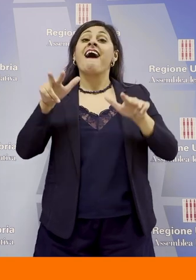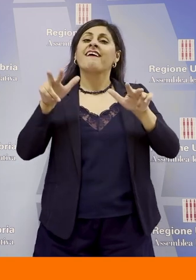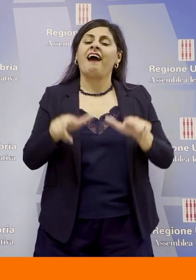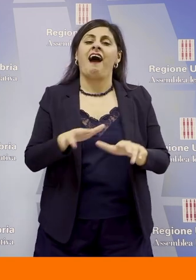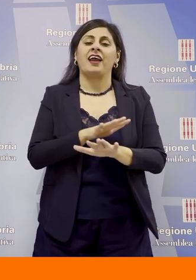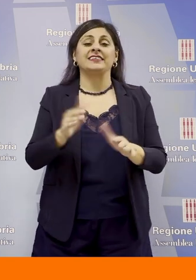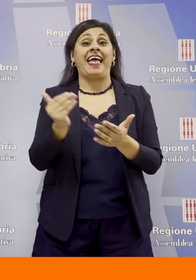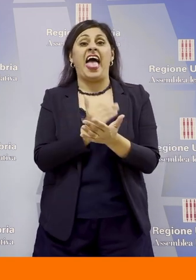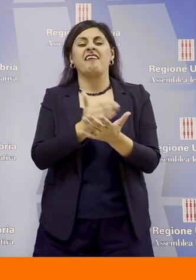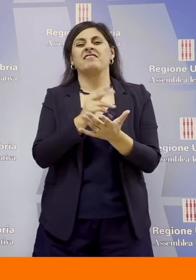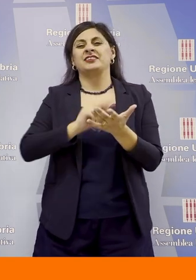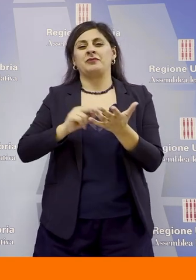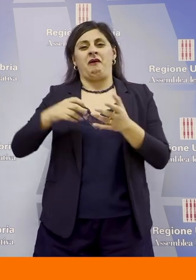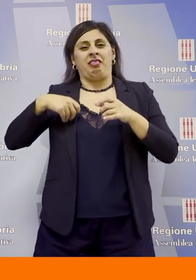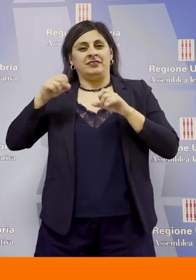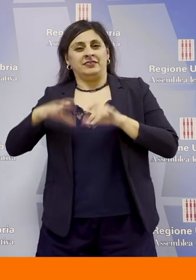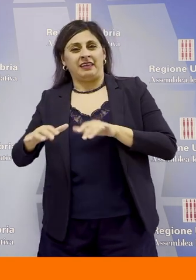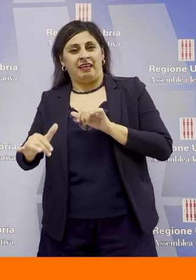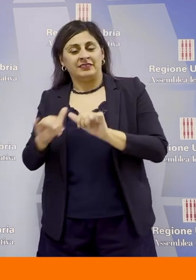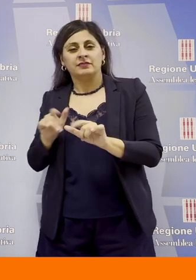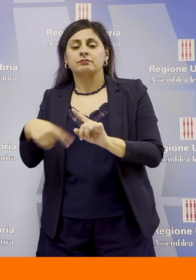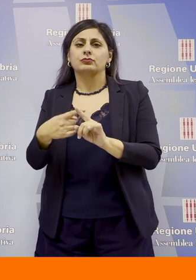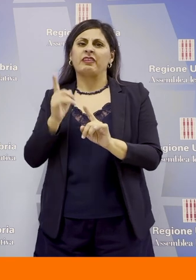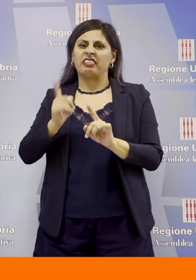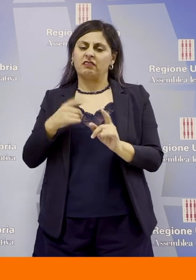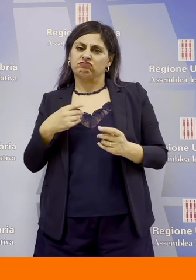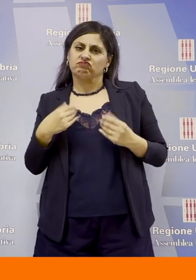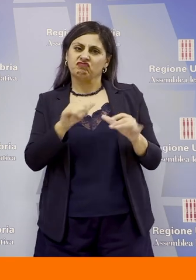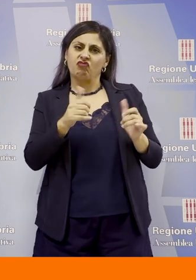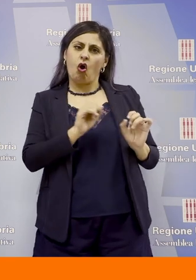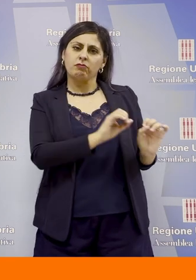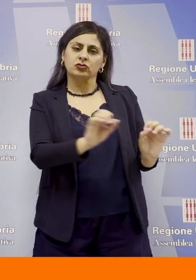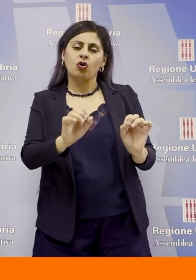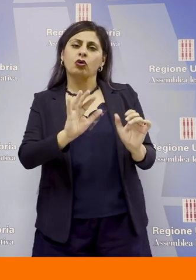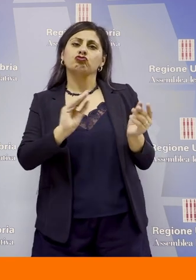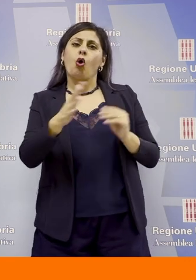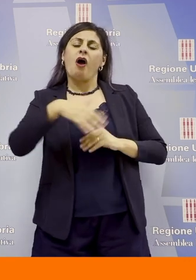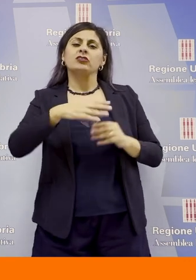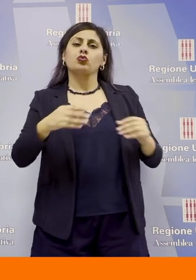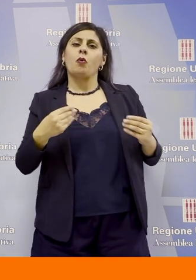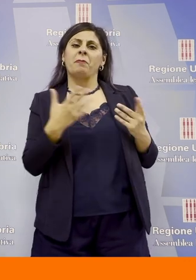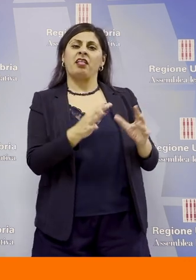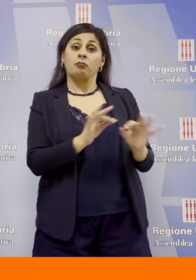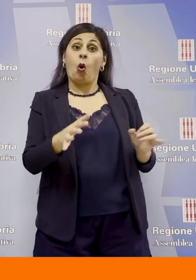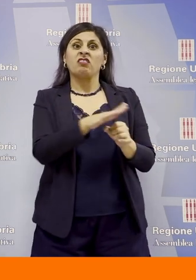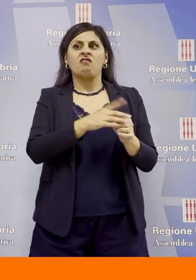per evitare la dispersione scolastica e per formare e dare strumenti ai nostri giovani e alle famiglie